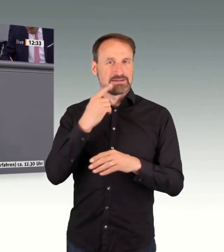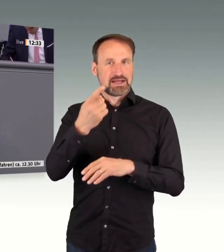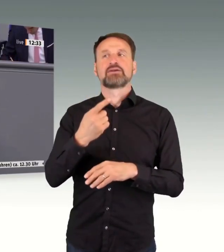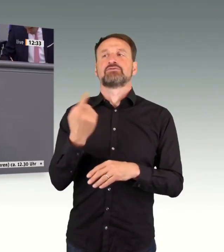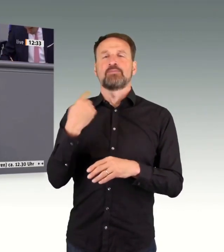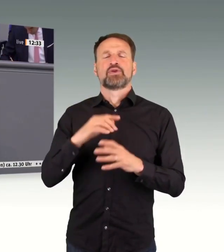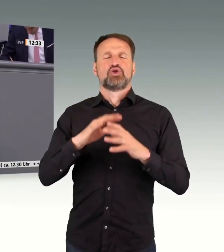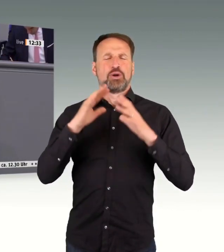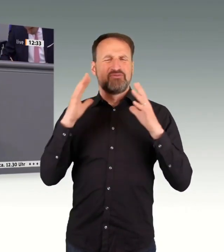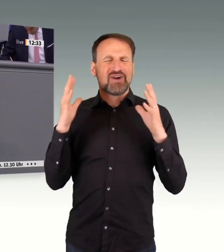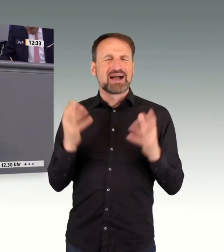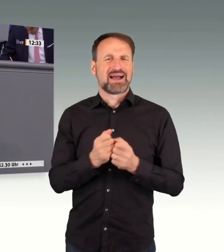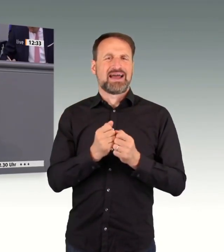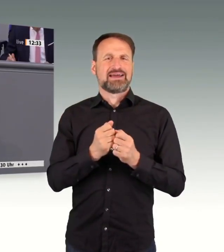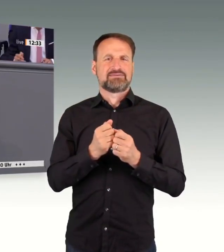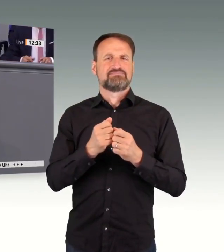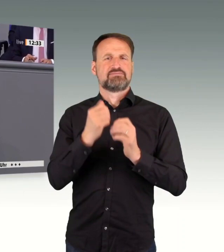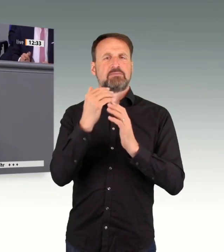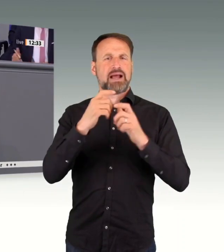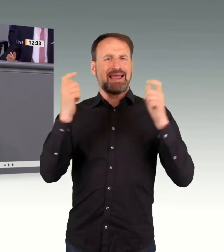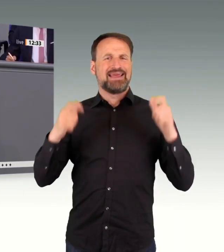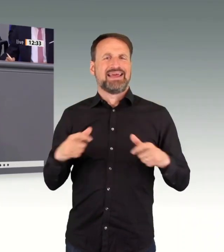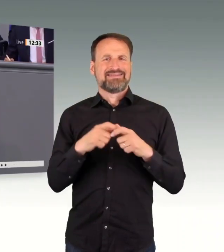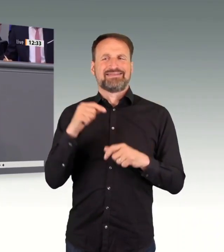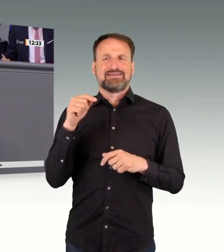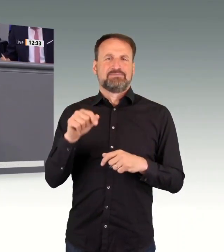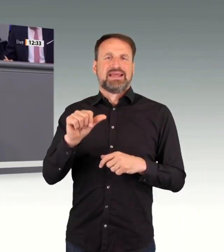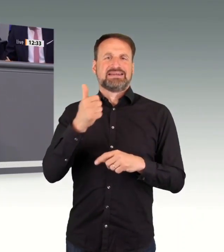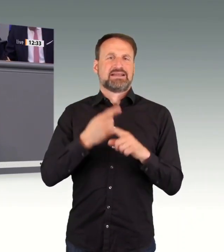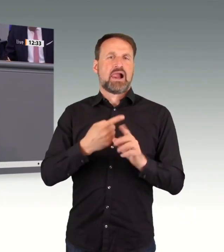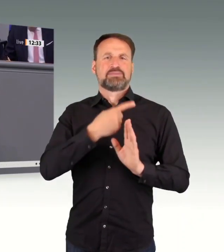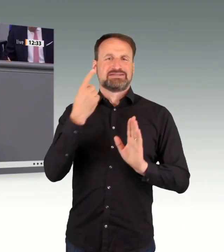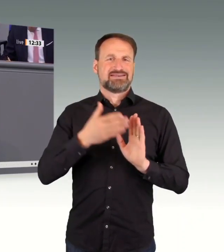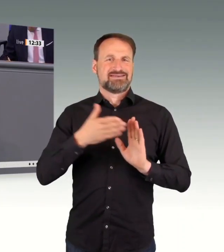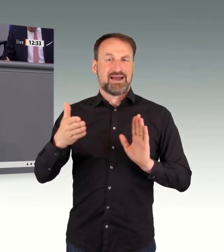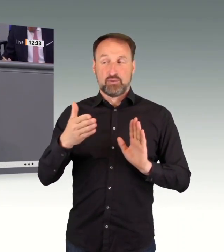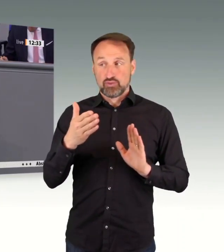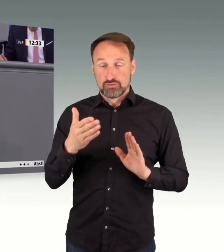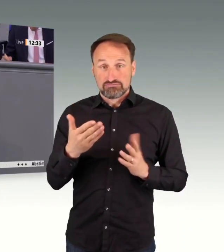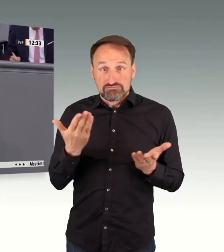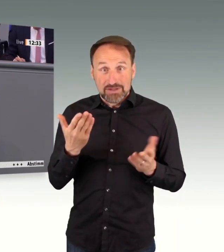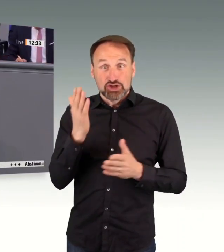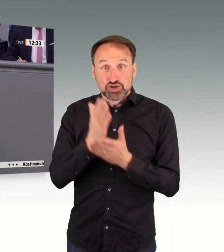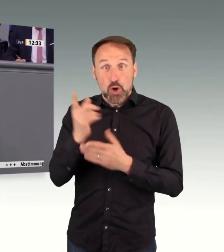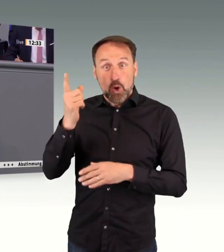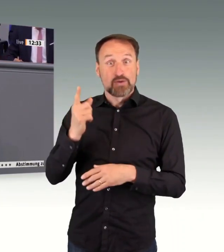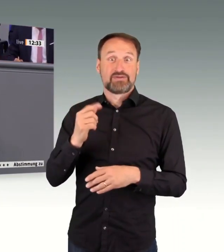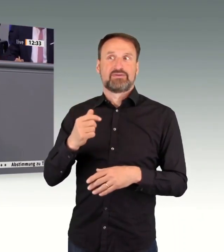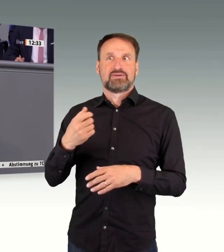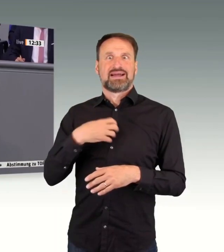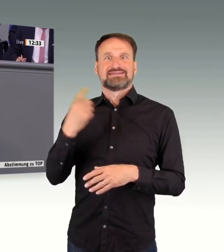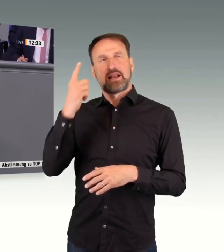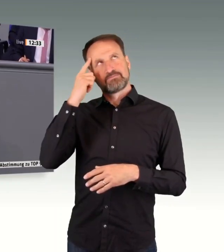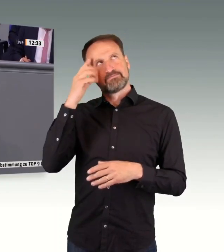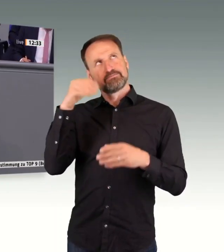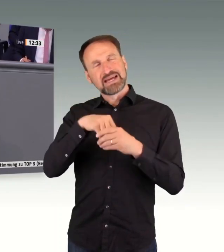Kanzler vor etwa einem halben Jahr die Digitalisierung mitgedacht. Liebe Kolleginnen und Kollegen, Sie von der Union sechs Monate